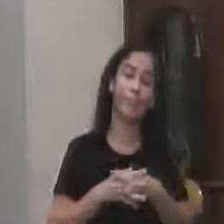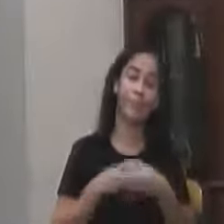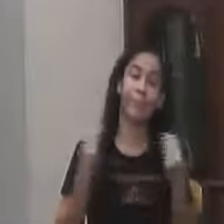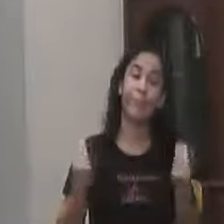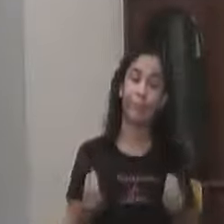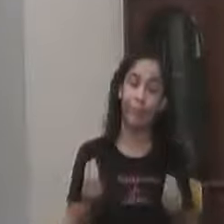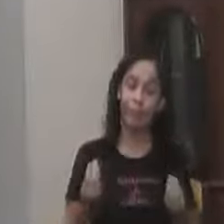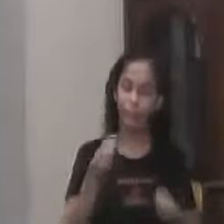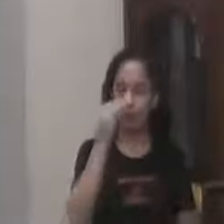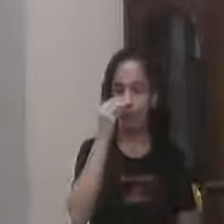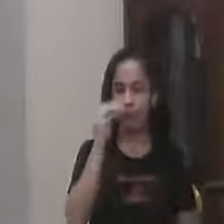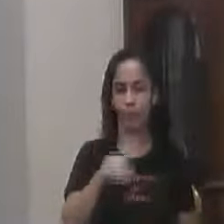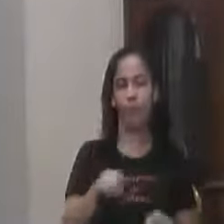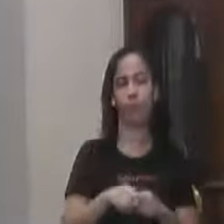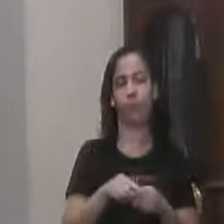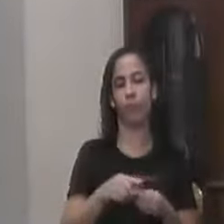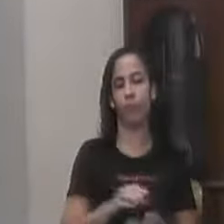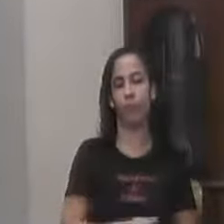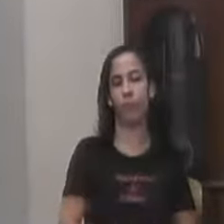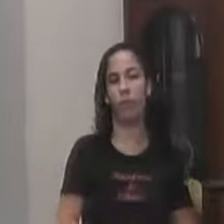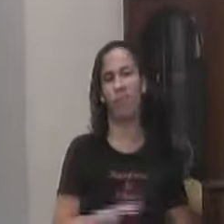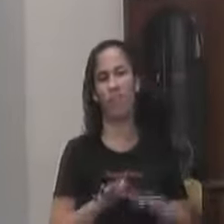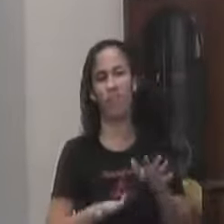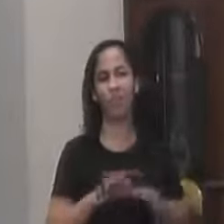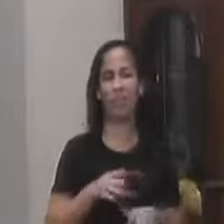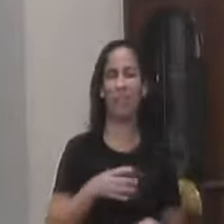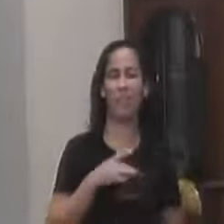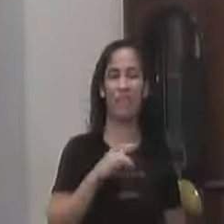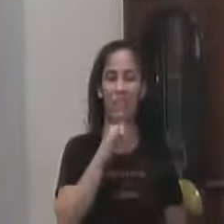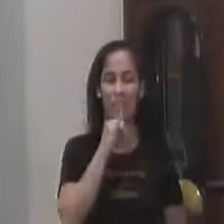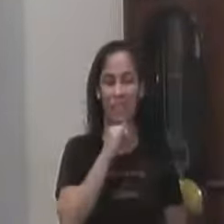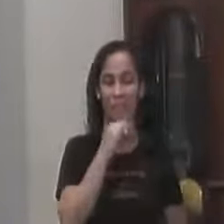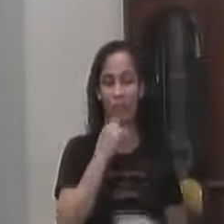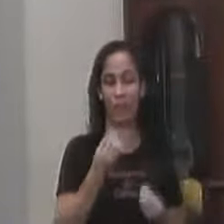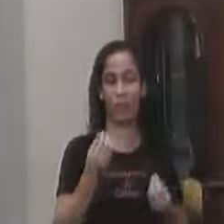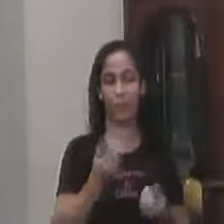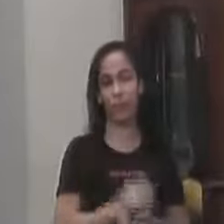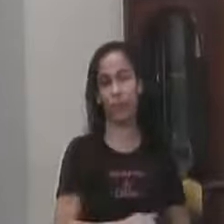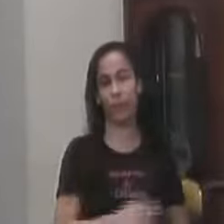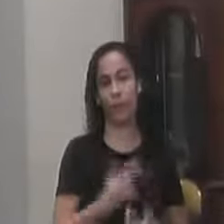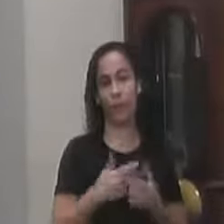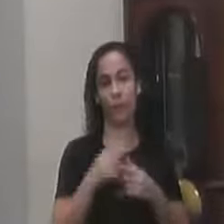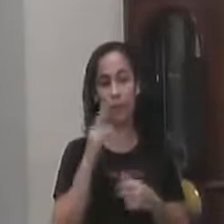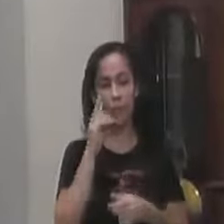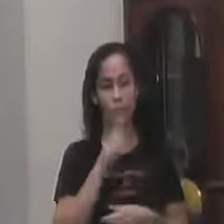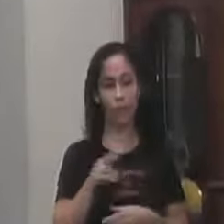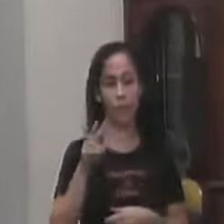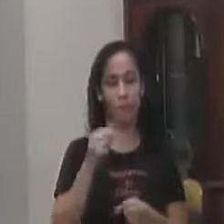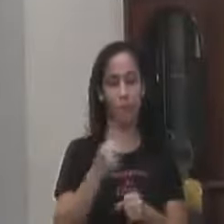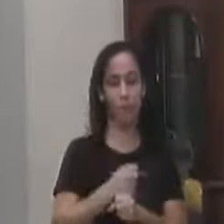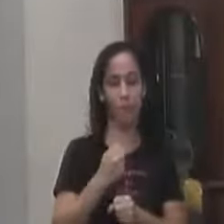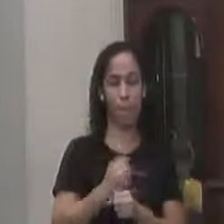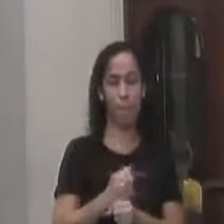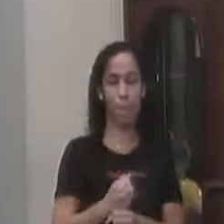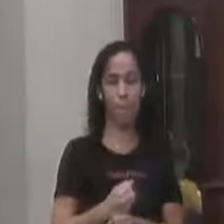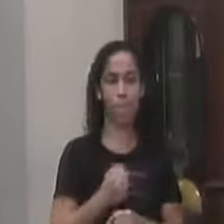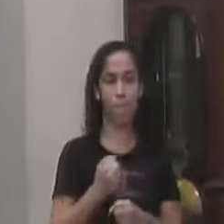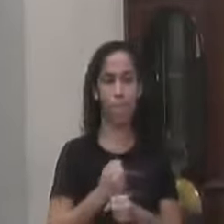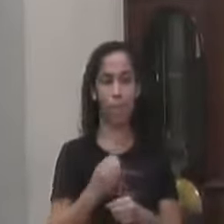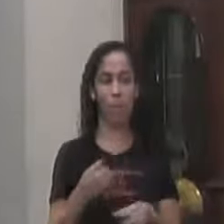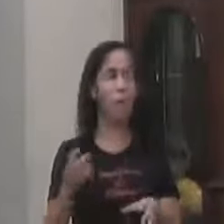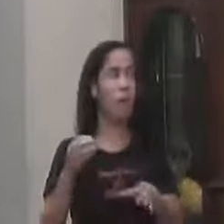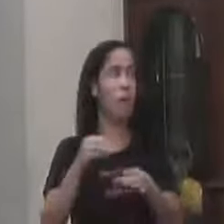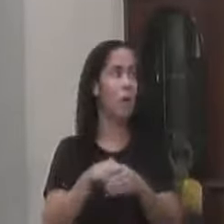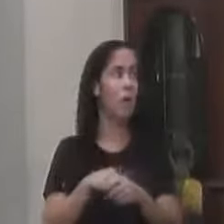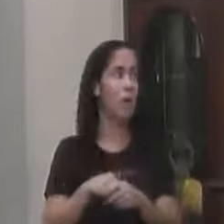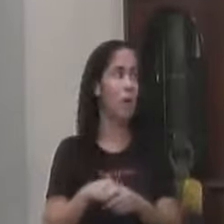Abandonado Com a pena Com um pesar Imenso Porque eu venho Acompanhando aquela obra Aquela obra Foi votada